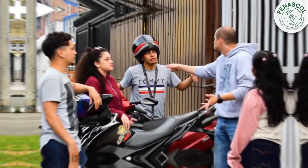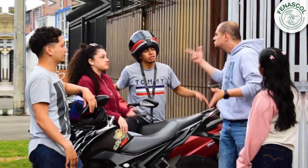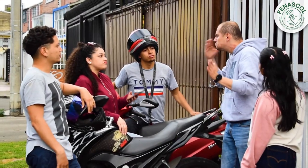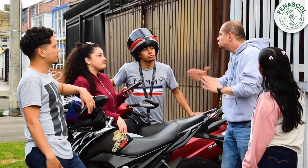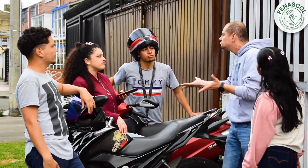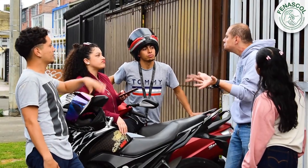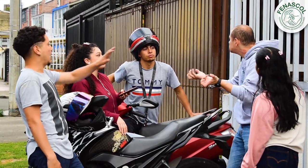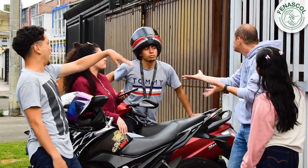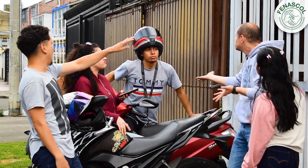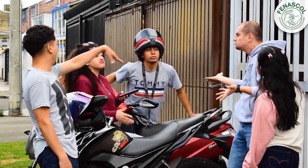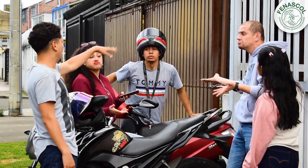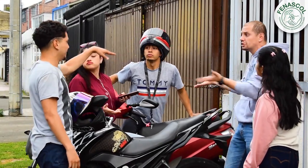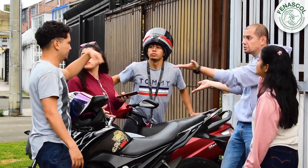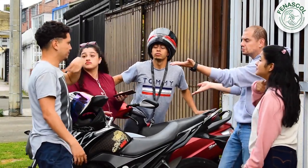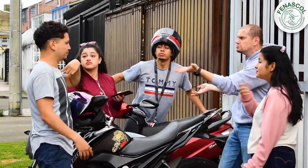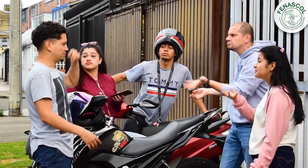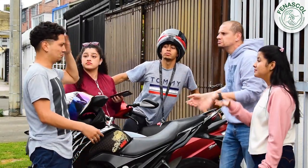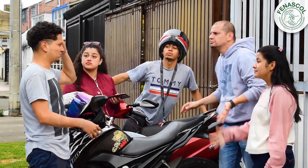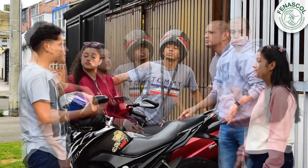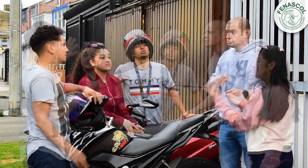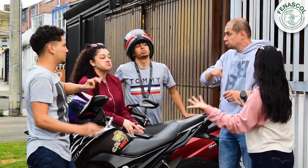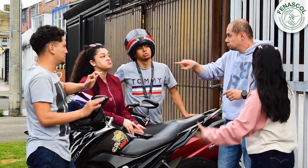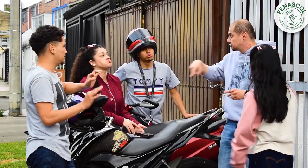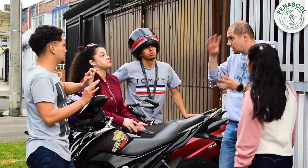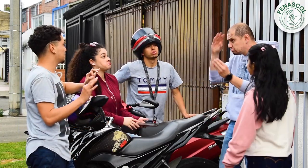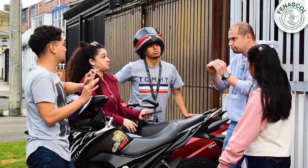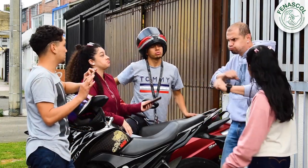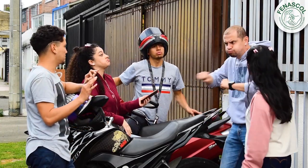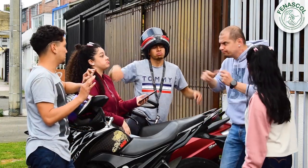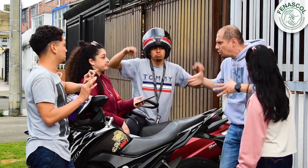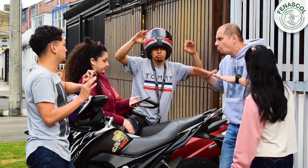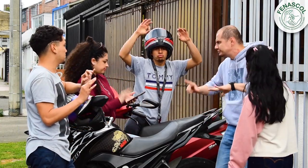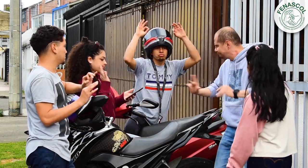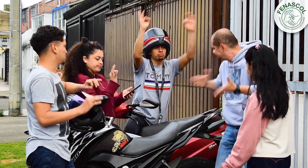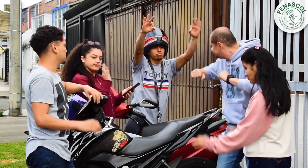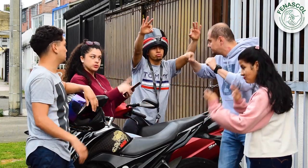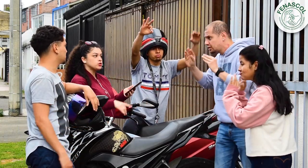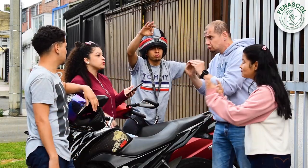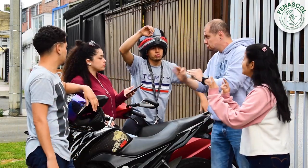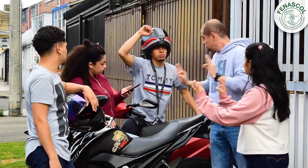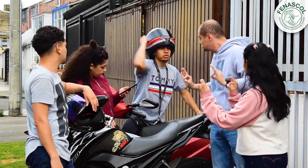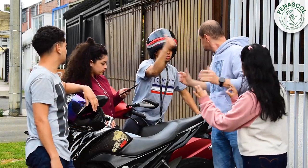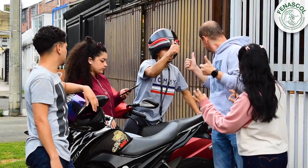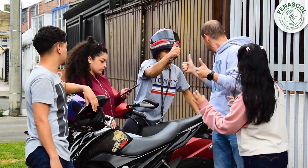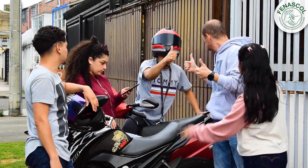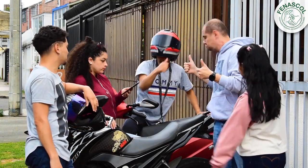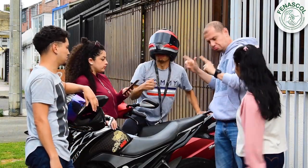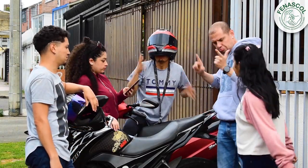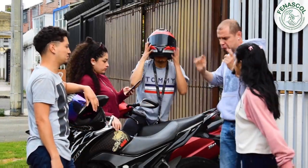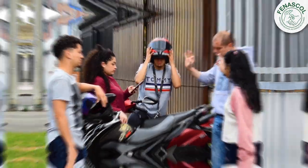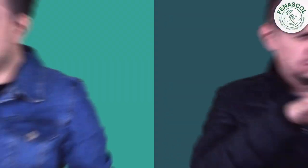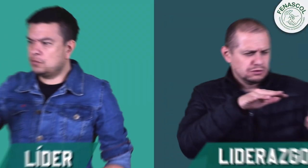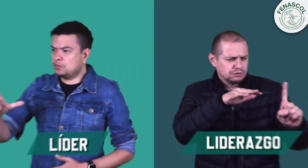Bueno, ¿y qué opinan? Yo opino. Si están de acuerdo, entonces nosotros no nos vamos a quedar quietos y no vamos a actuar. ¿Listo?